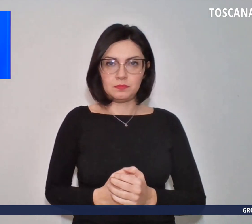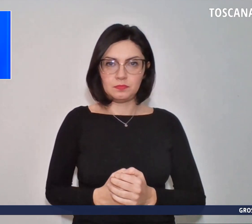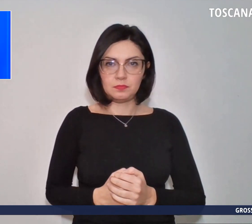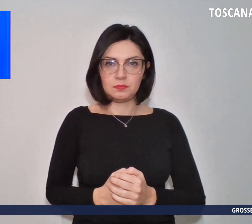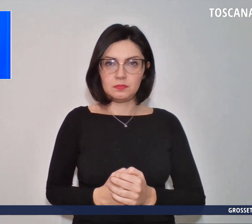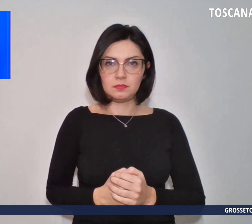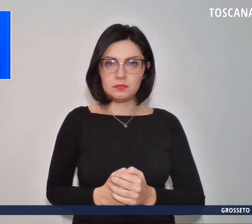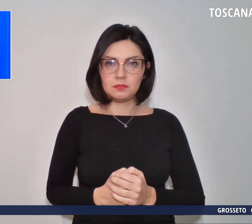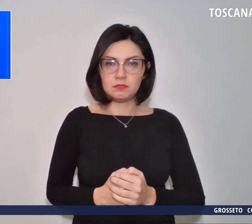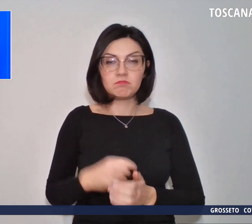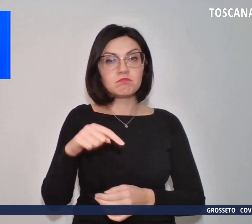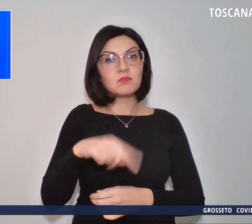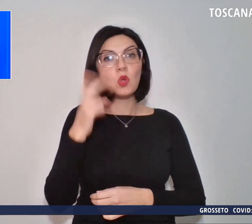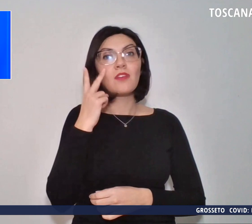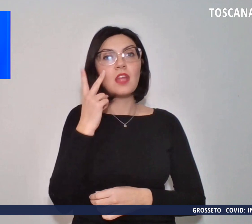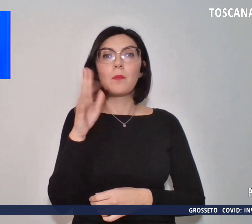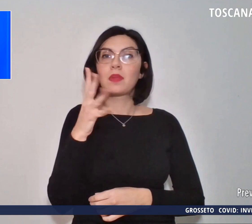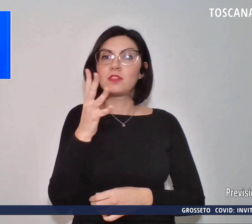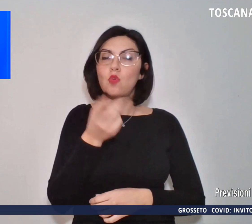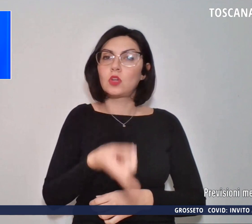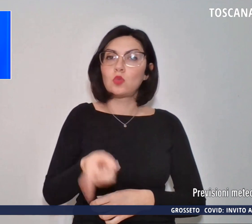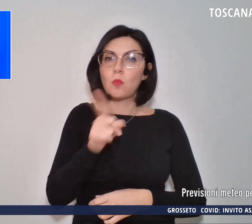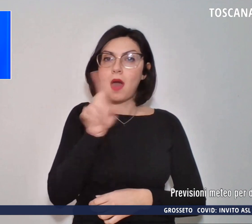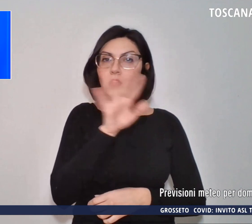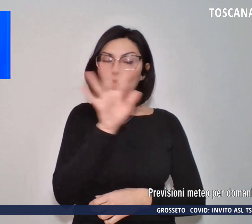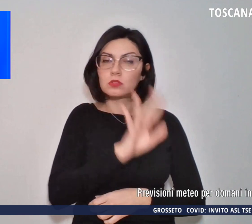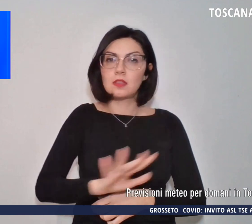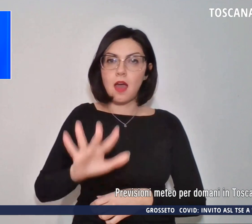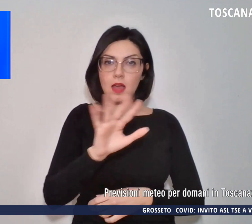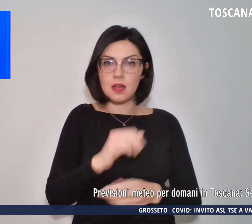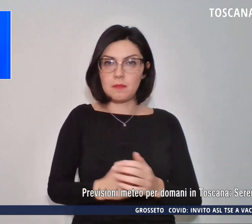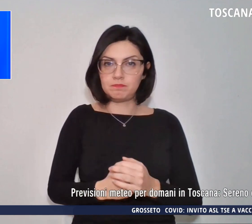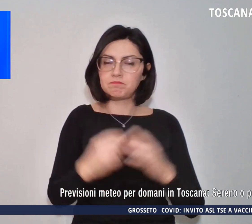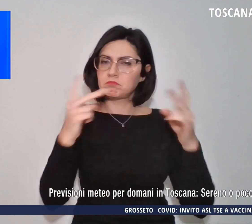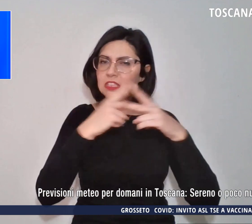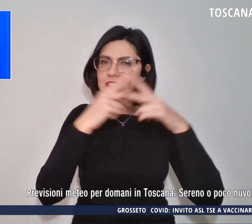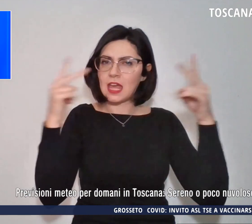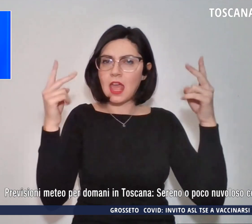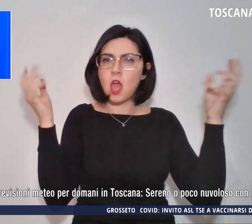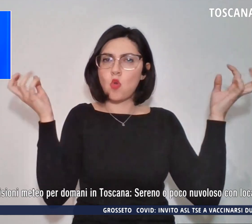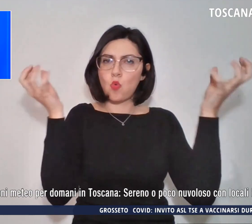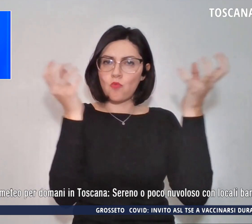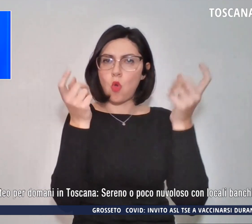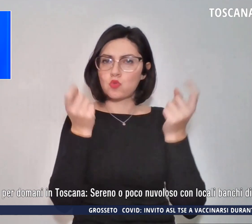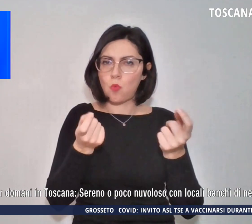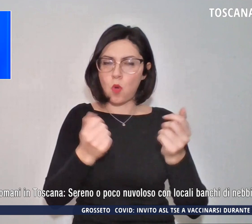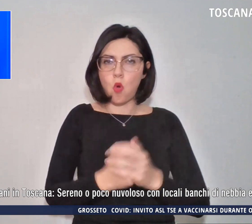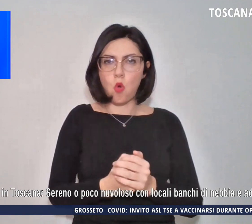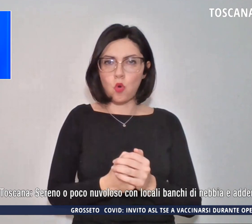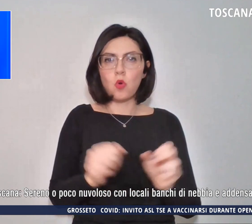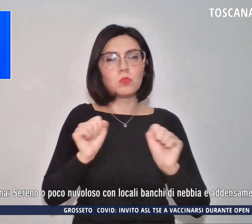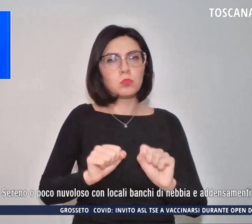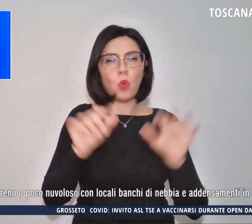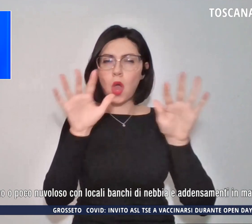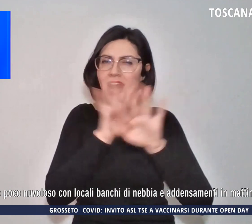E ora veniamo alle previsioni del tempo per domani in Toscana. Sereno o poco nuvoloso, con locali banchi di